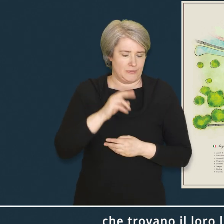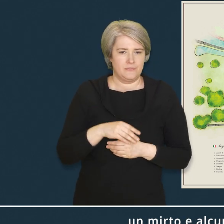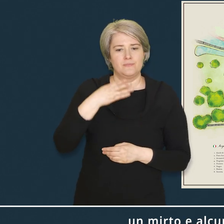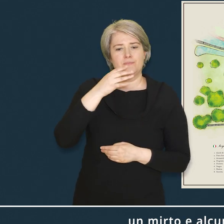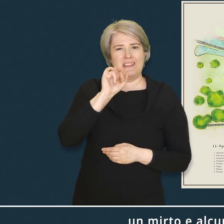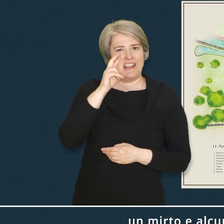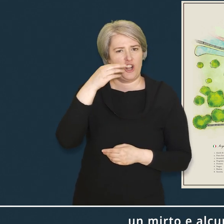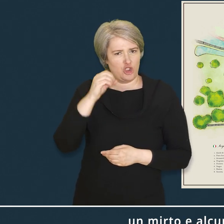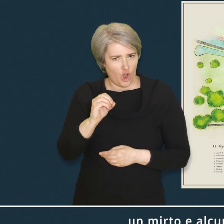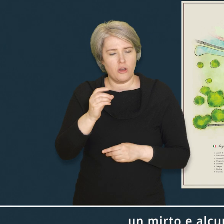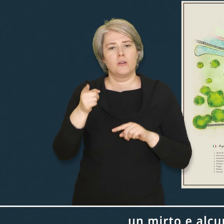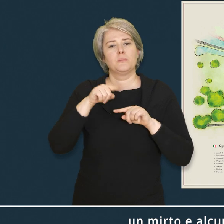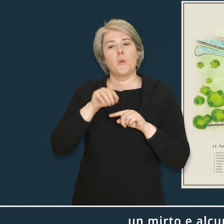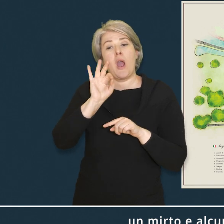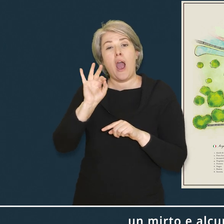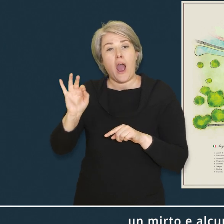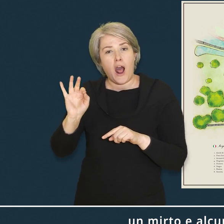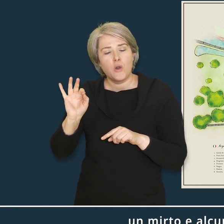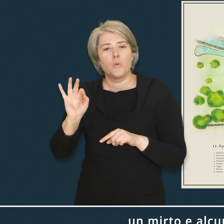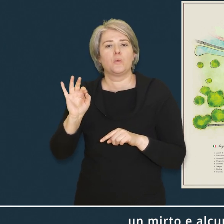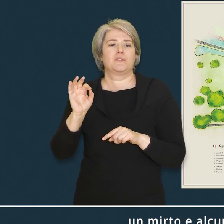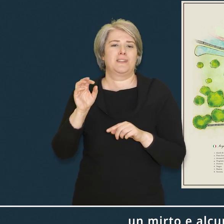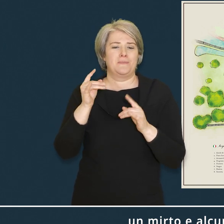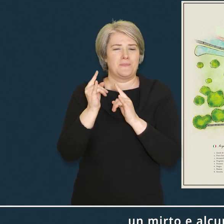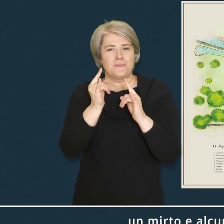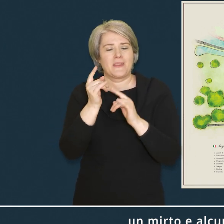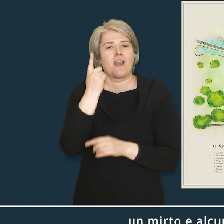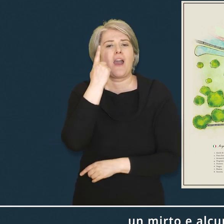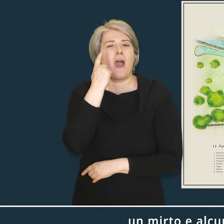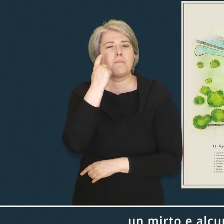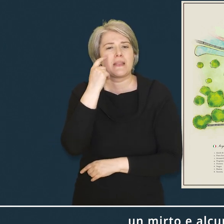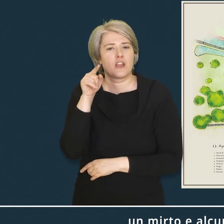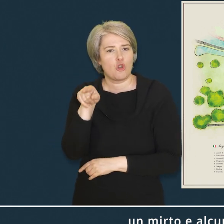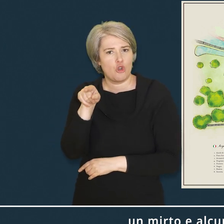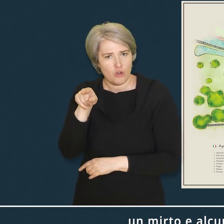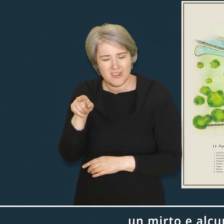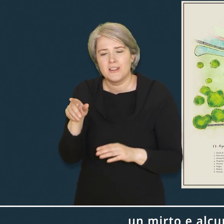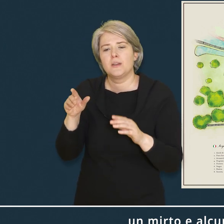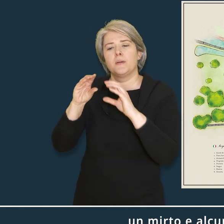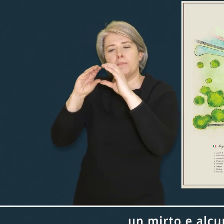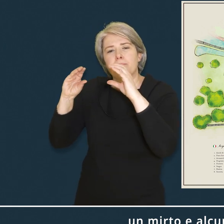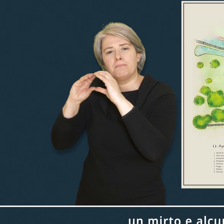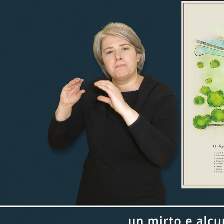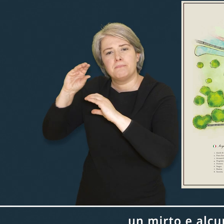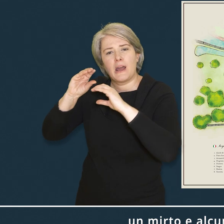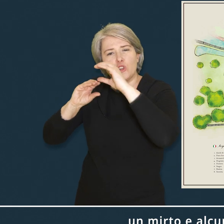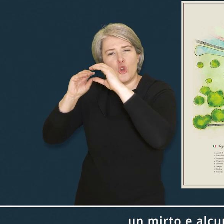Un mirto E alcune piante di cappero Che crescono protette tra i mattoni del muro